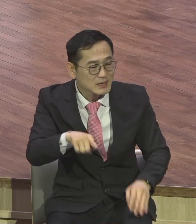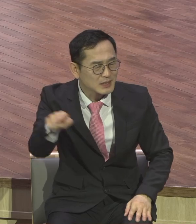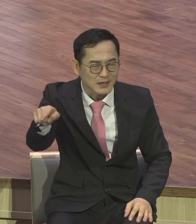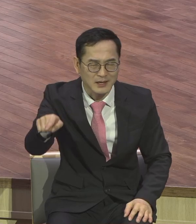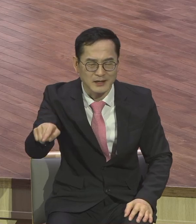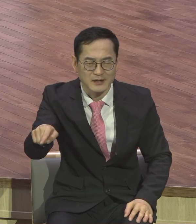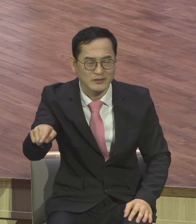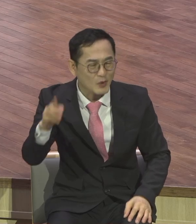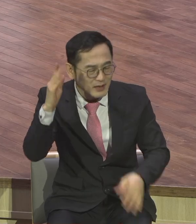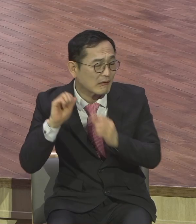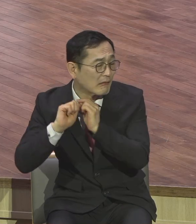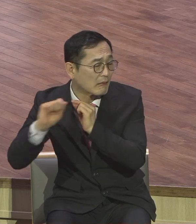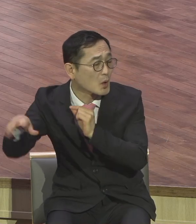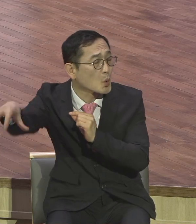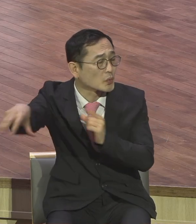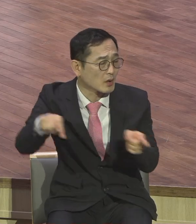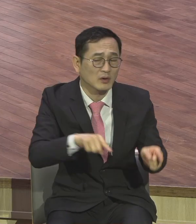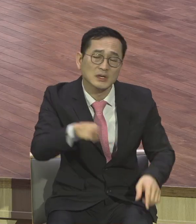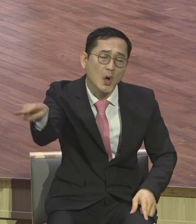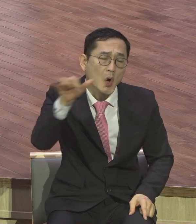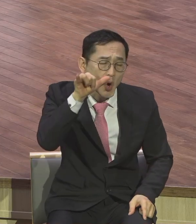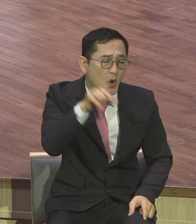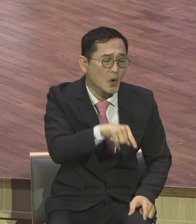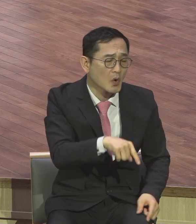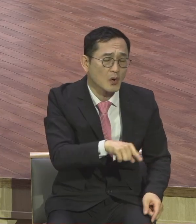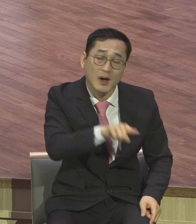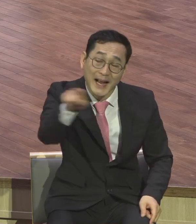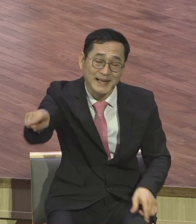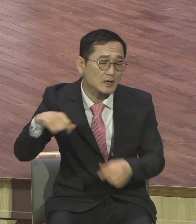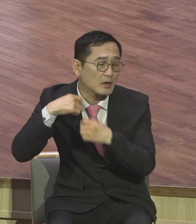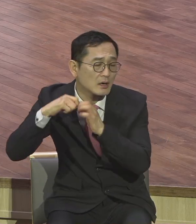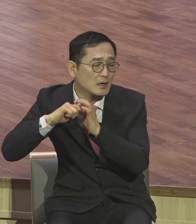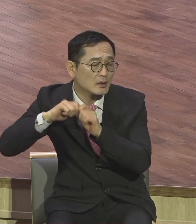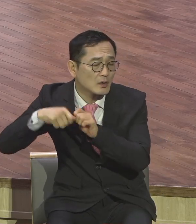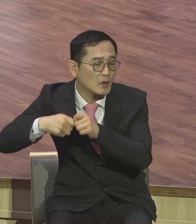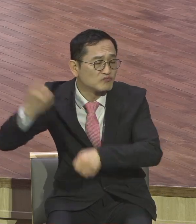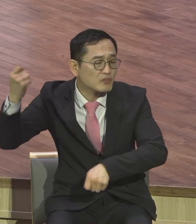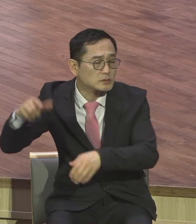매인 나귀와 나귀 새끼가 함께 있는 것을 보리니 풀어 내게로 끌고 오라